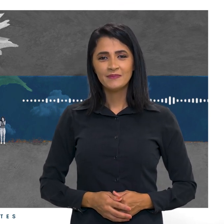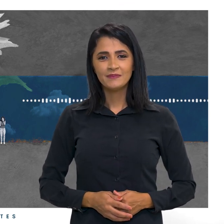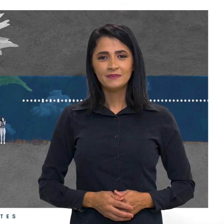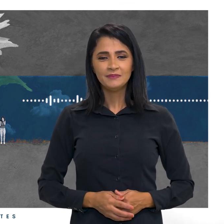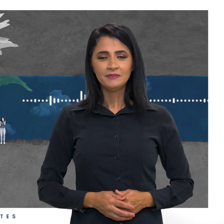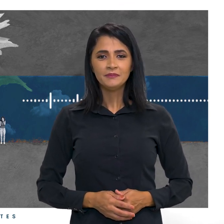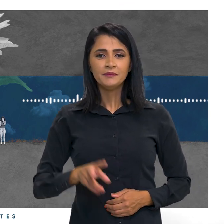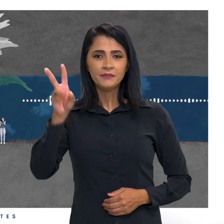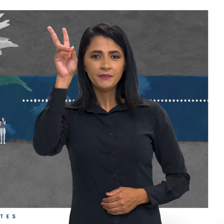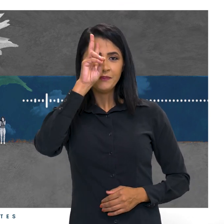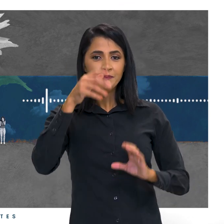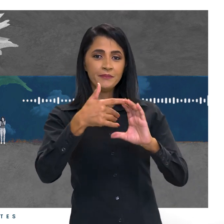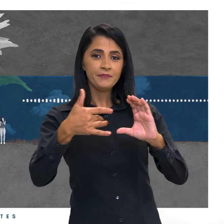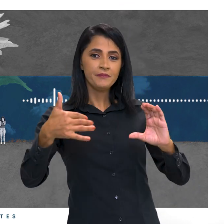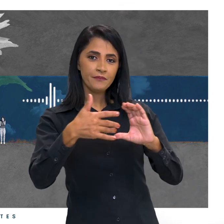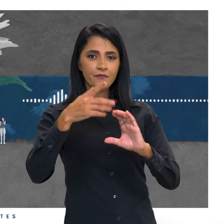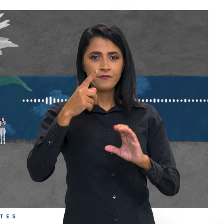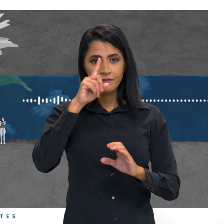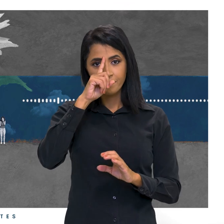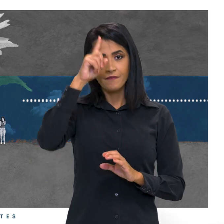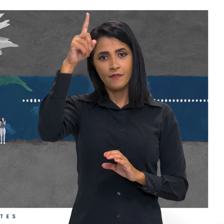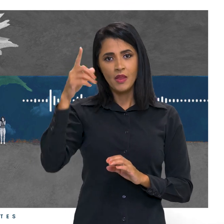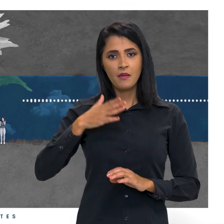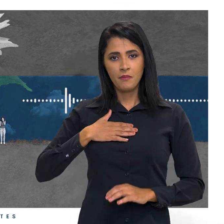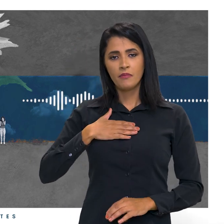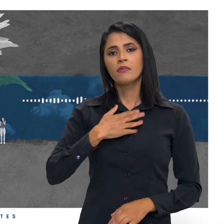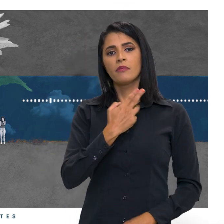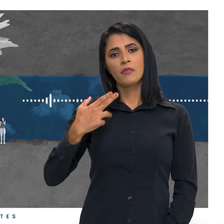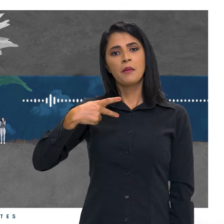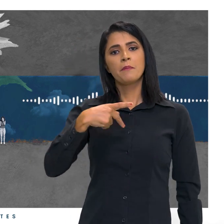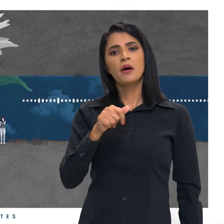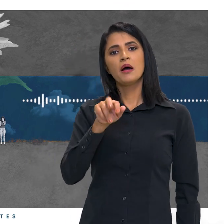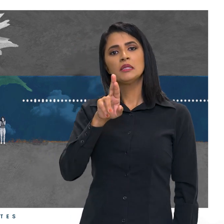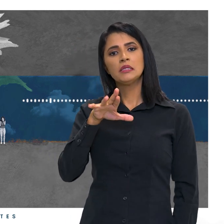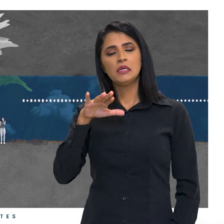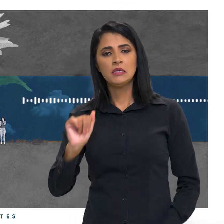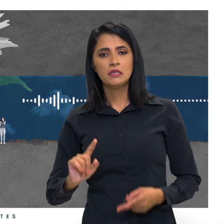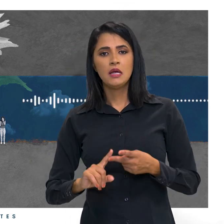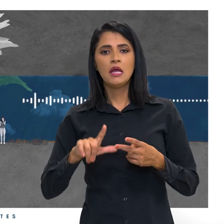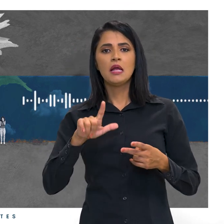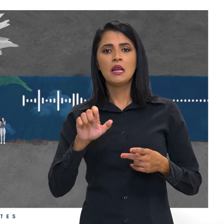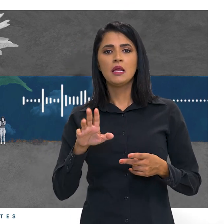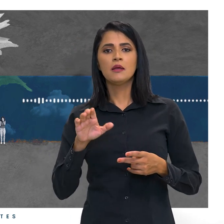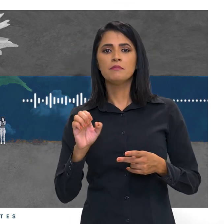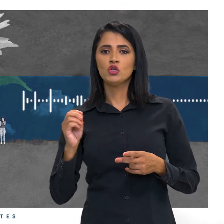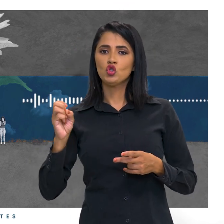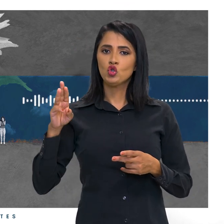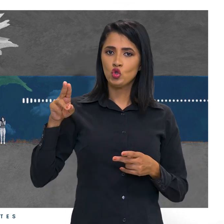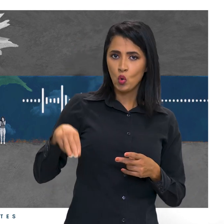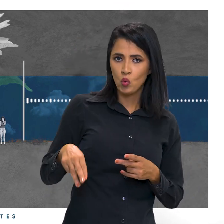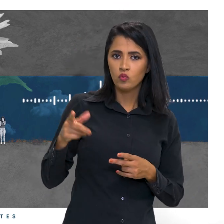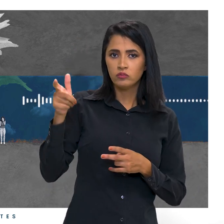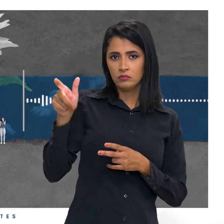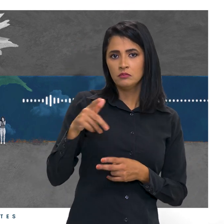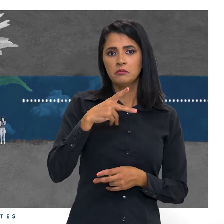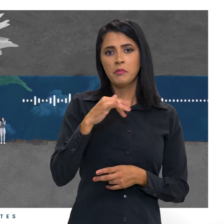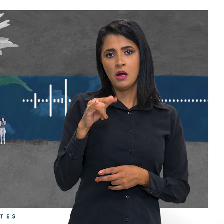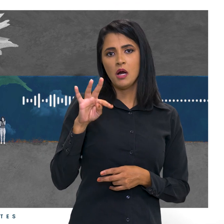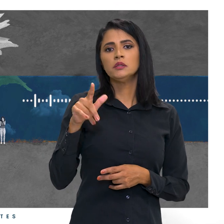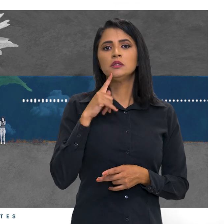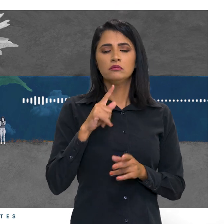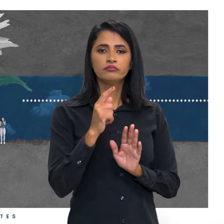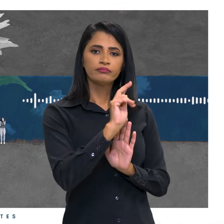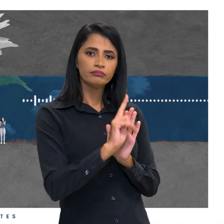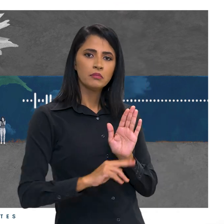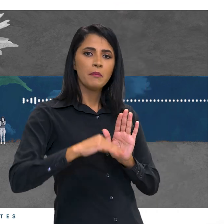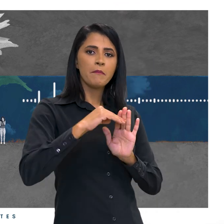Histórias Raras é idealizado e apresentado por mim, Patrícia Serrão, e Leiberson Pedrosa. A Patrícia foi responsável pela concepção de pauta, produção